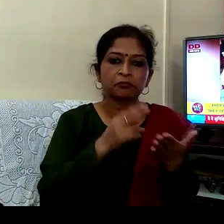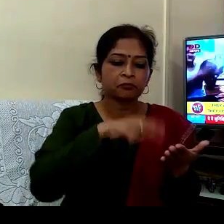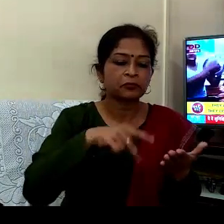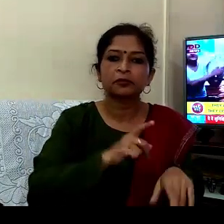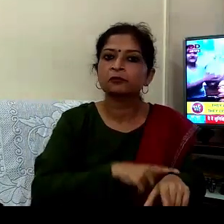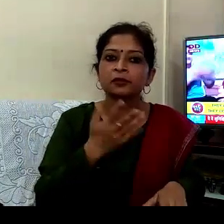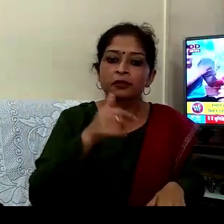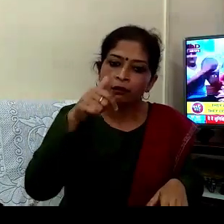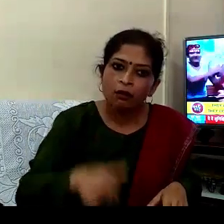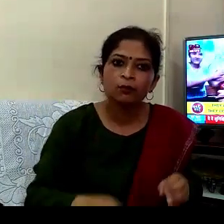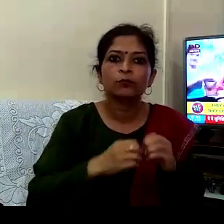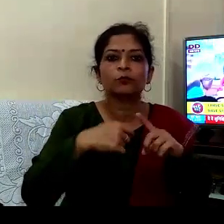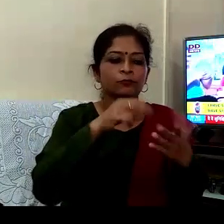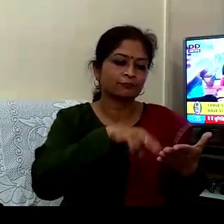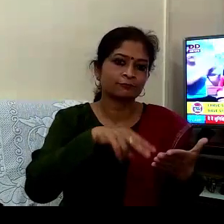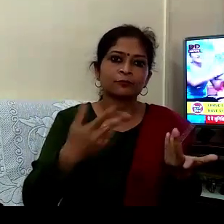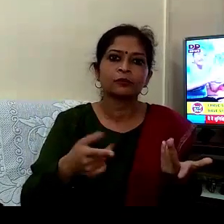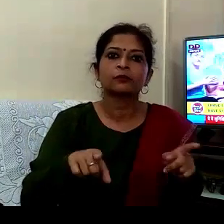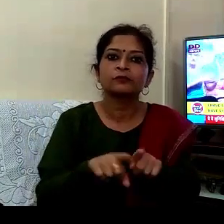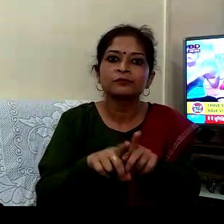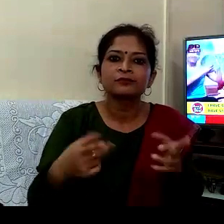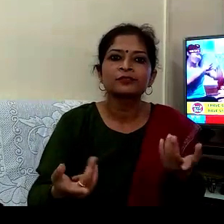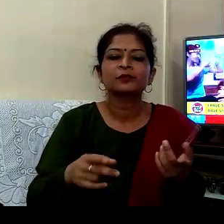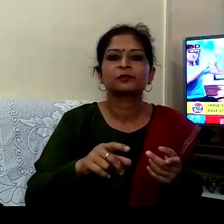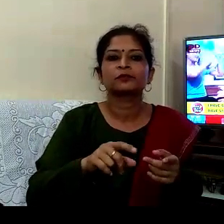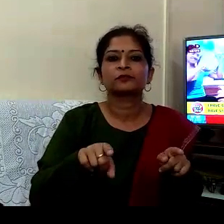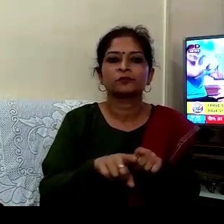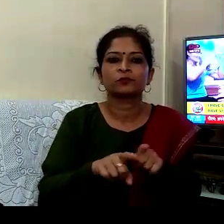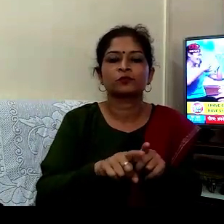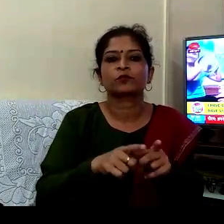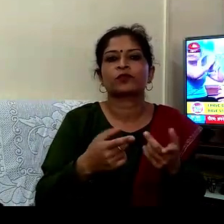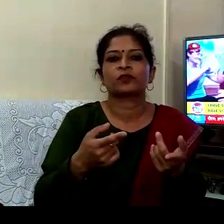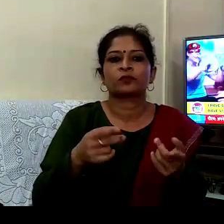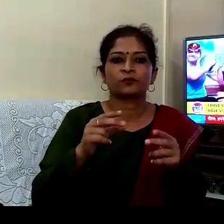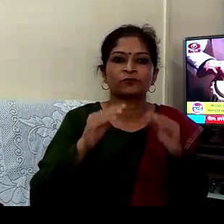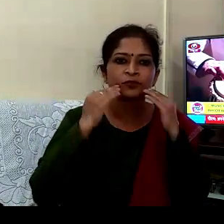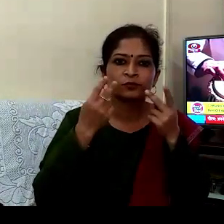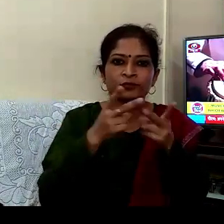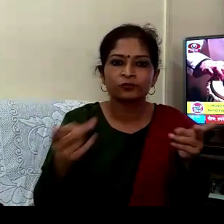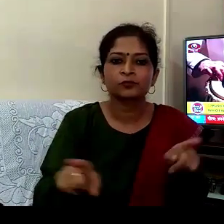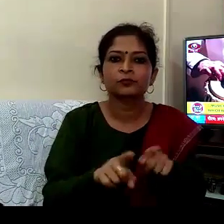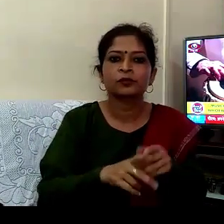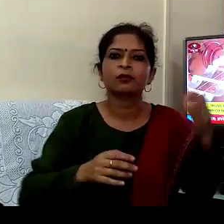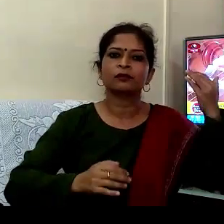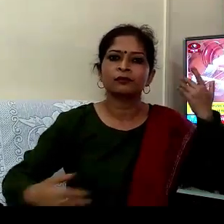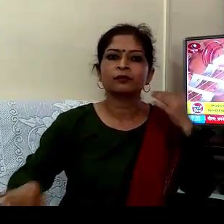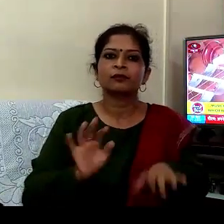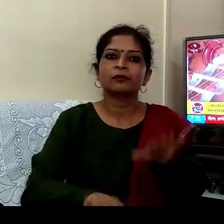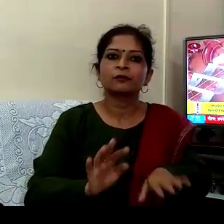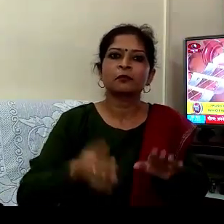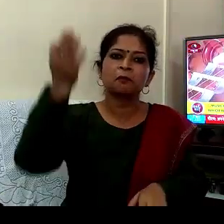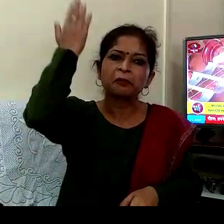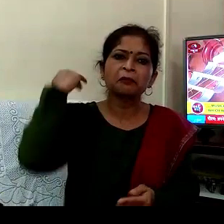سوشل میڈیا میں ہی میں نے دیکھا کہ کچھ لوگوں نے ورشوں سے گھر میں پڑے تبلہ ویرنہ جیسے موسیقل